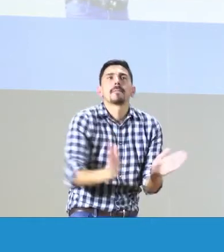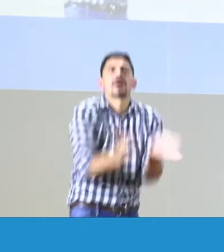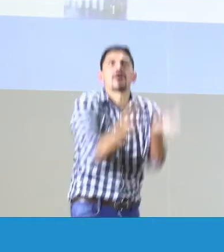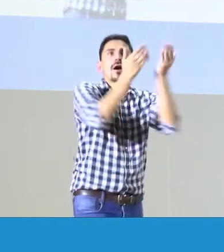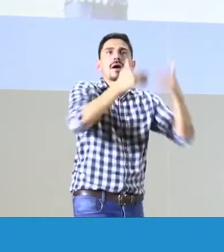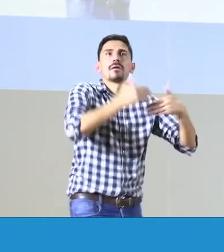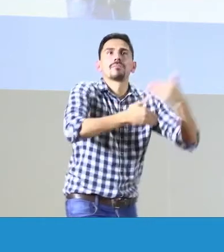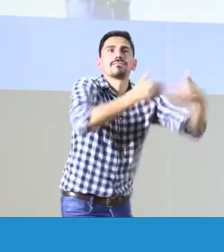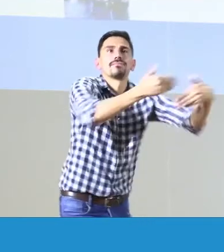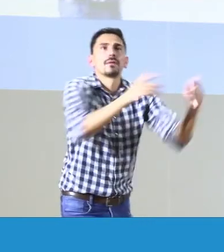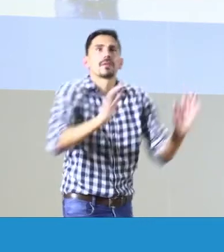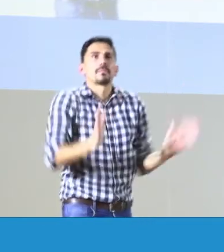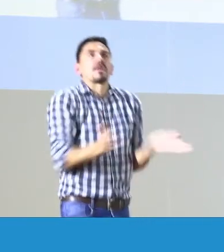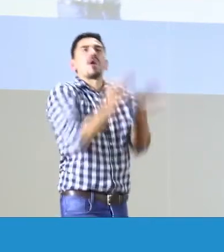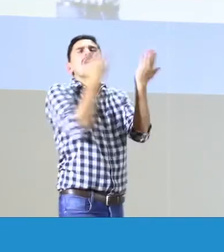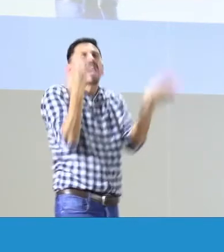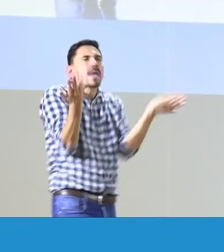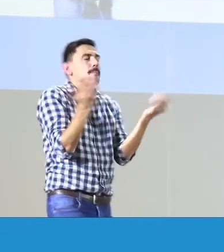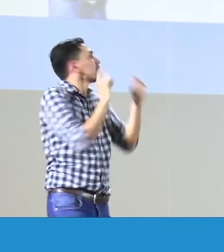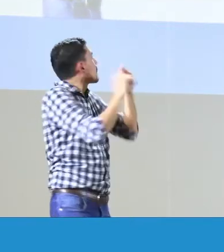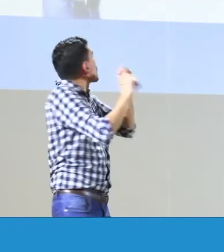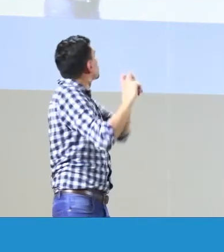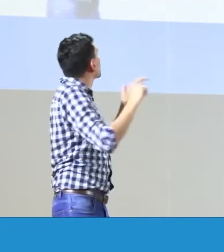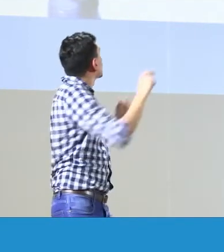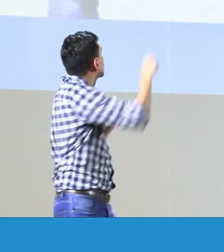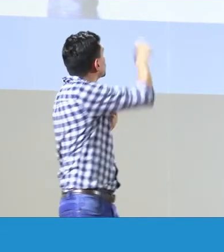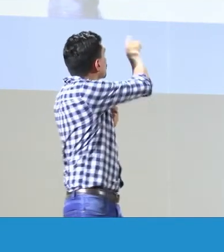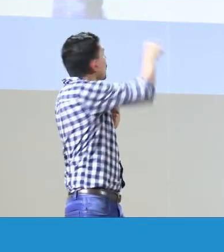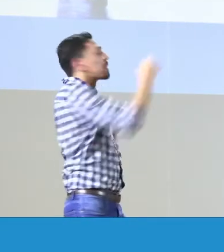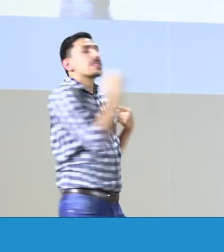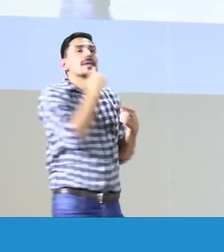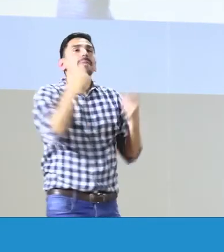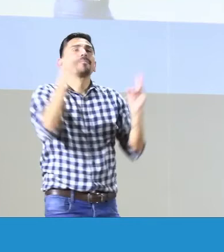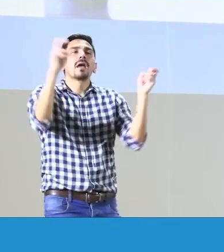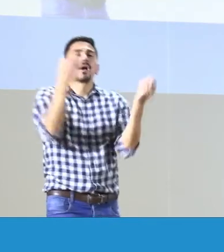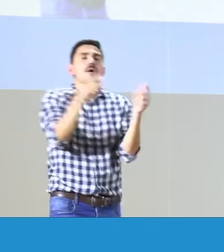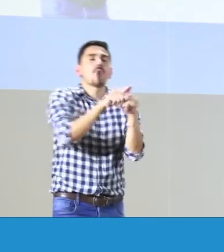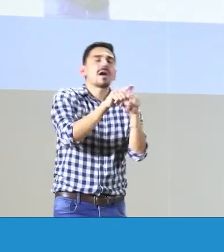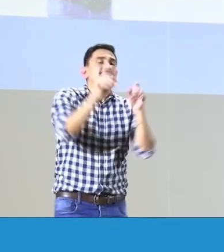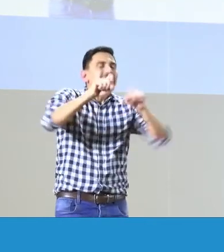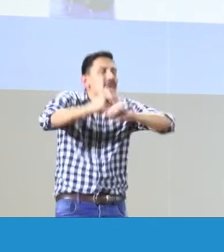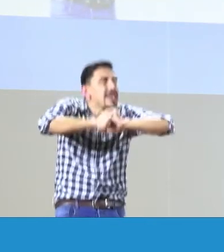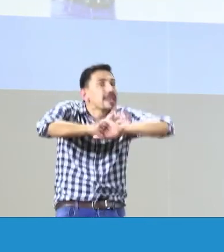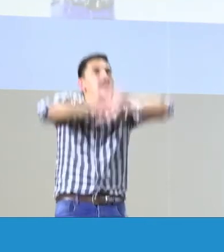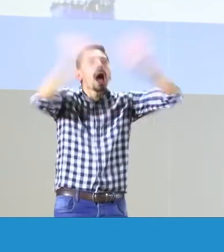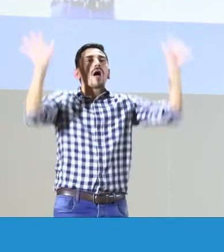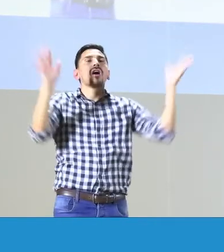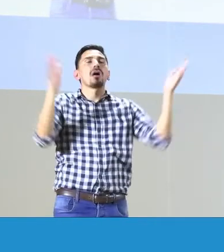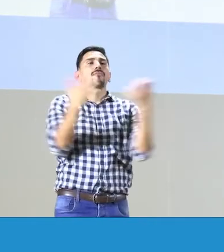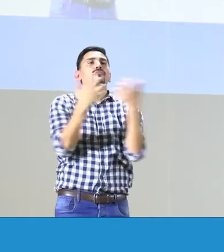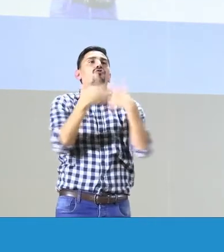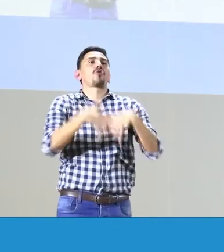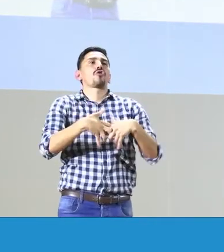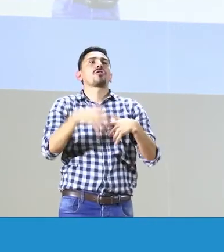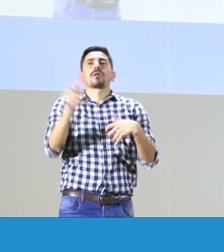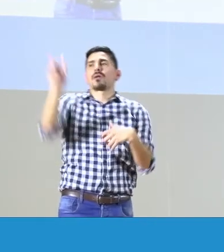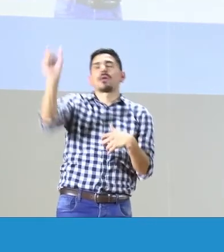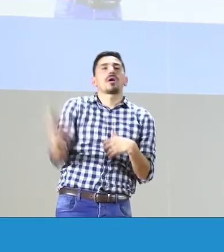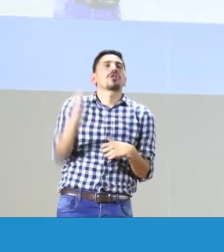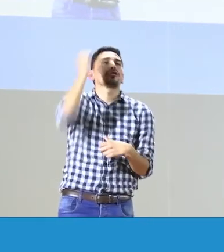Entonces, necesitamos mejorar estos vacíos normativos y hay que tener claridad